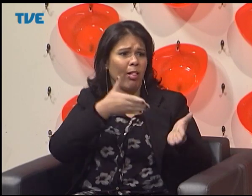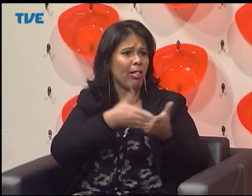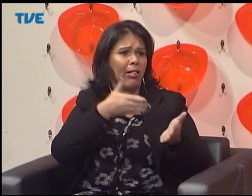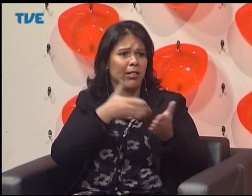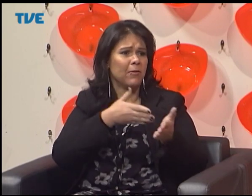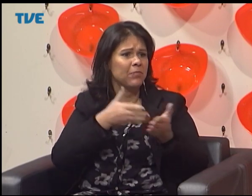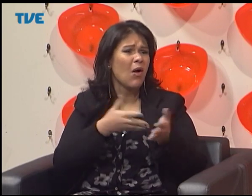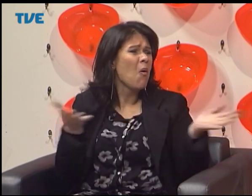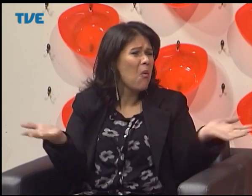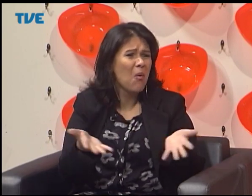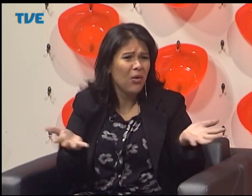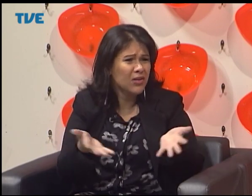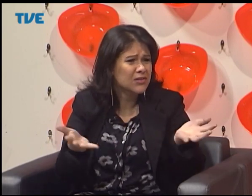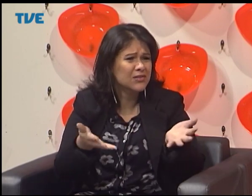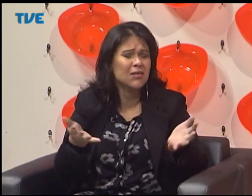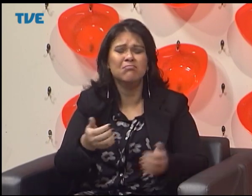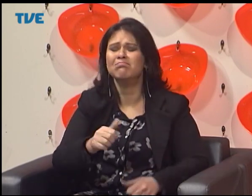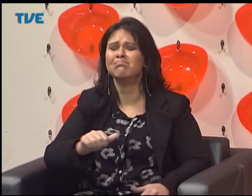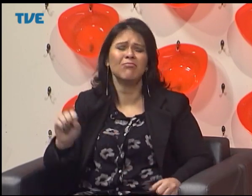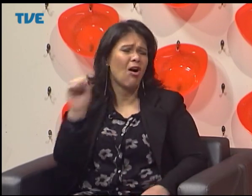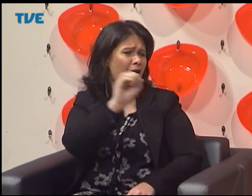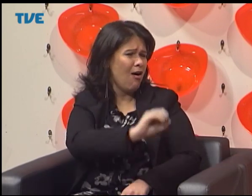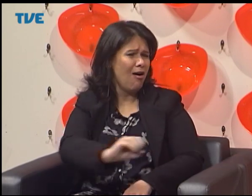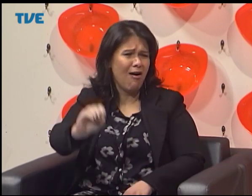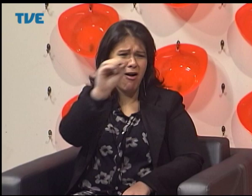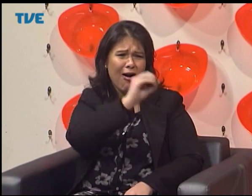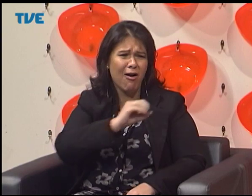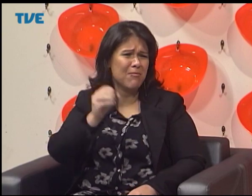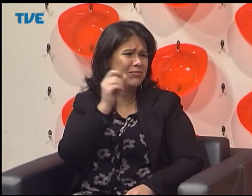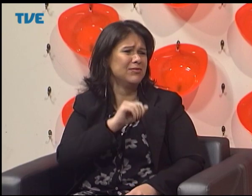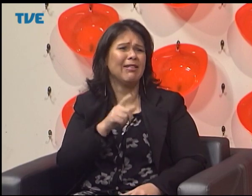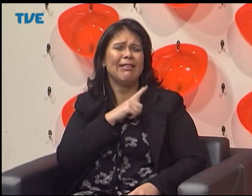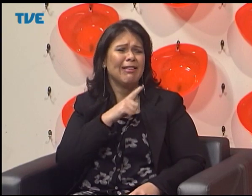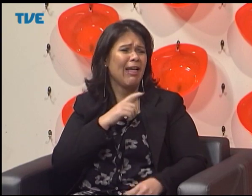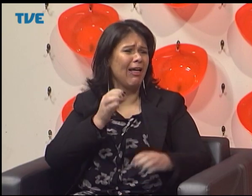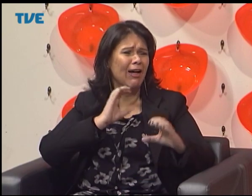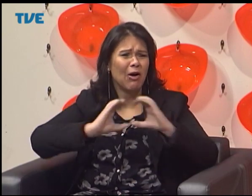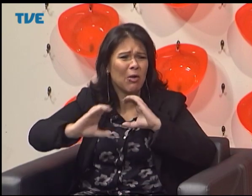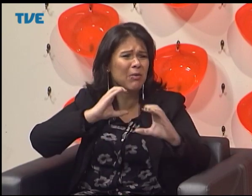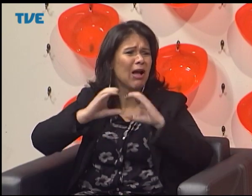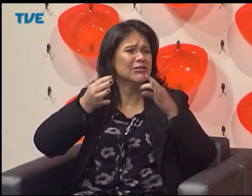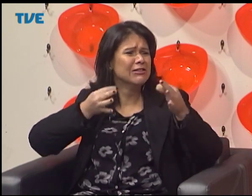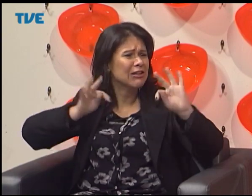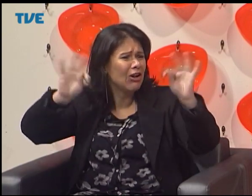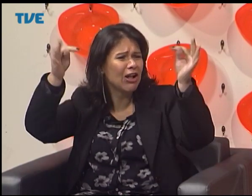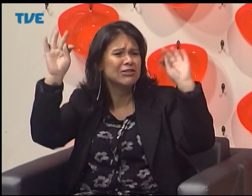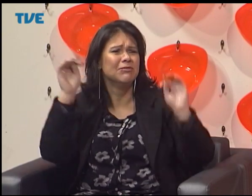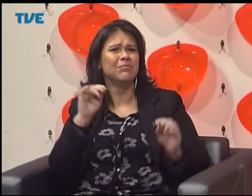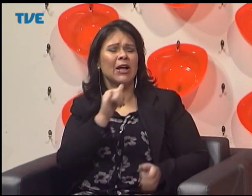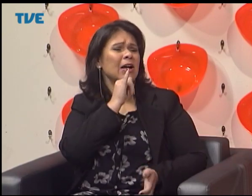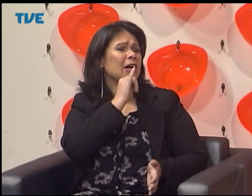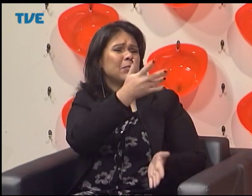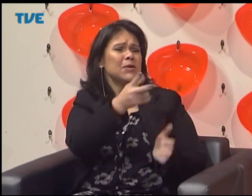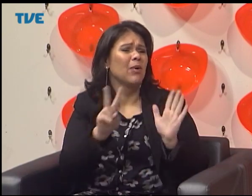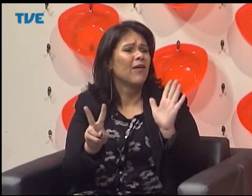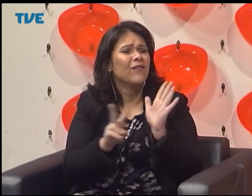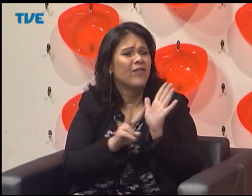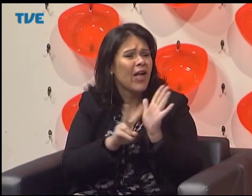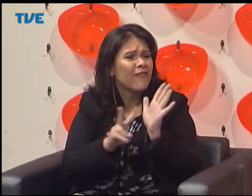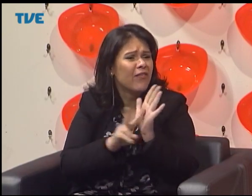tínhamos uma limitação muito grande. Hoje a tecnologia está ótima, está a nosso favor. A comunicação tecnológica,